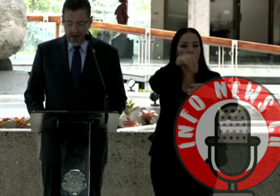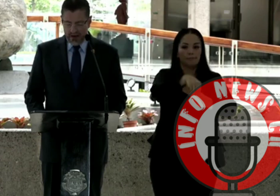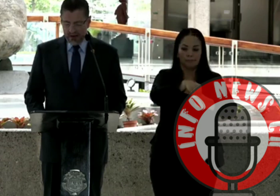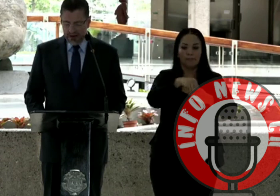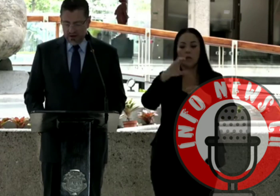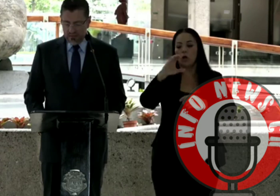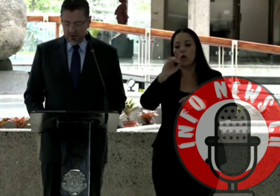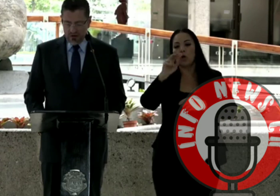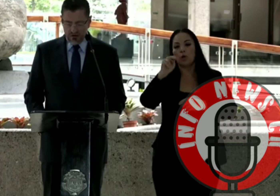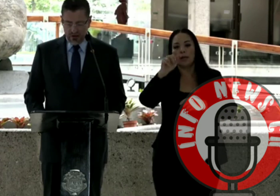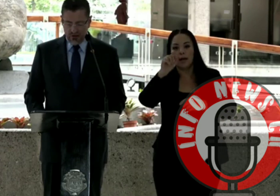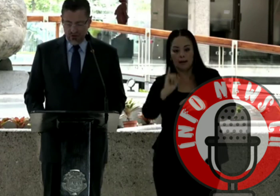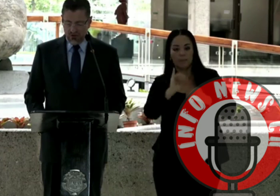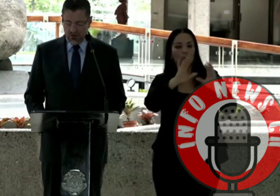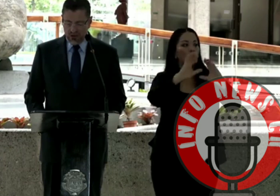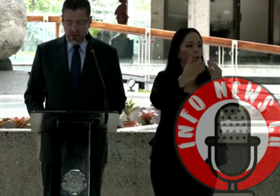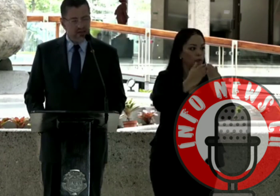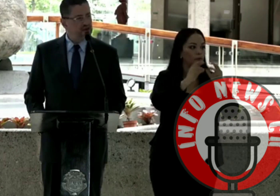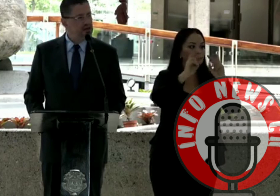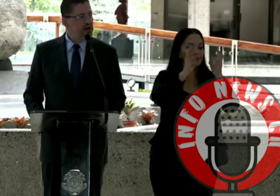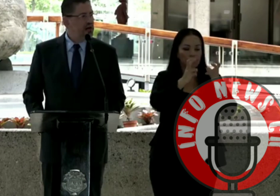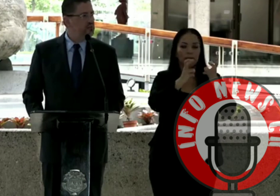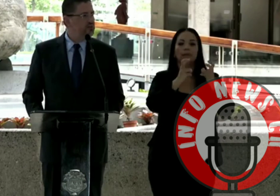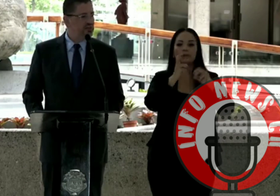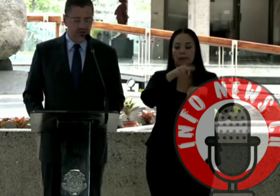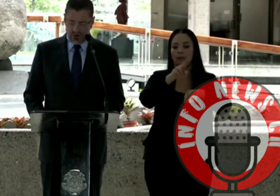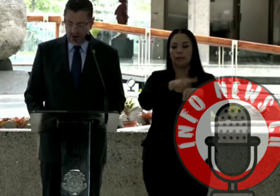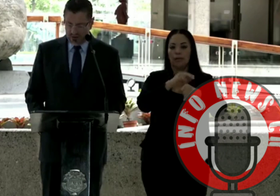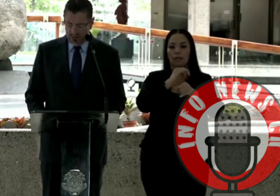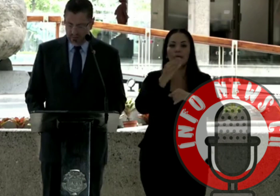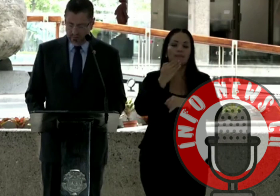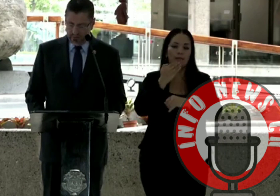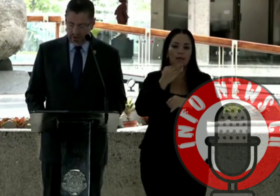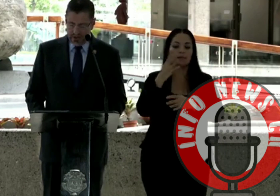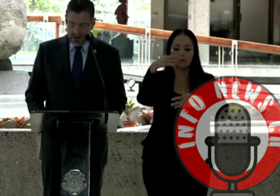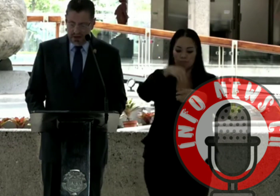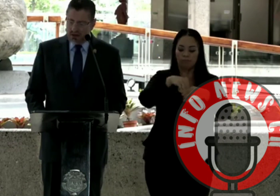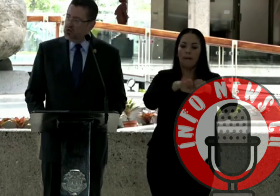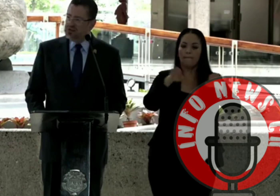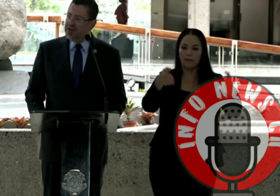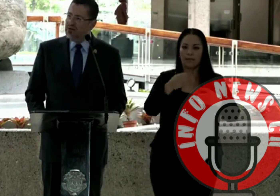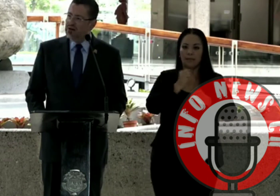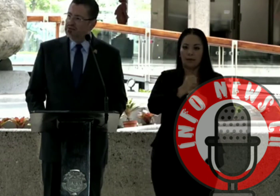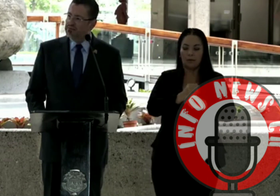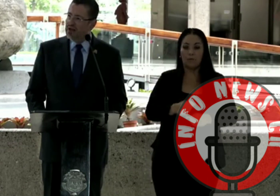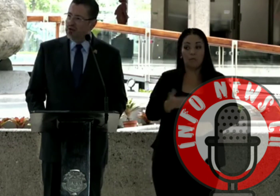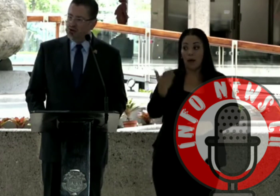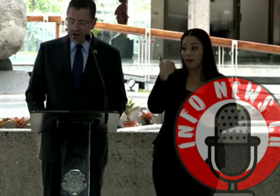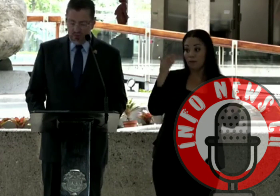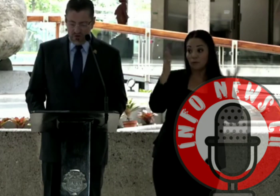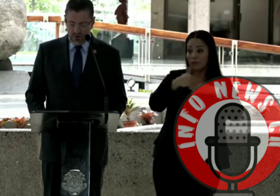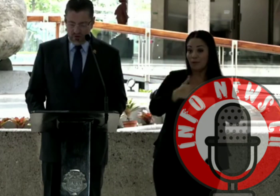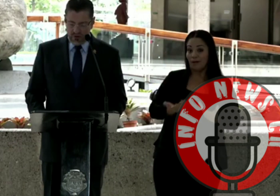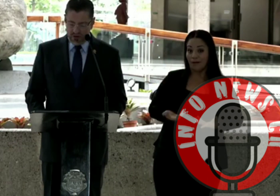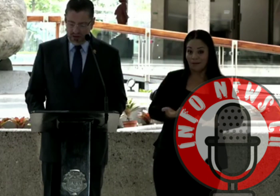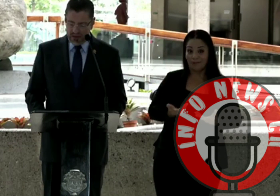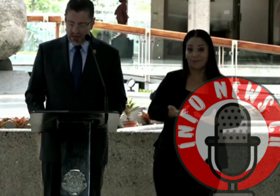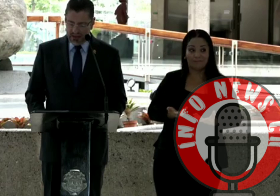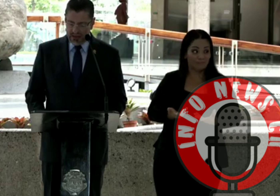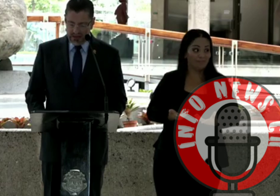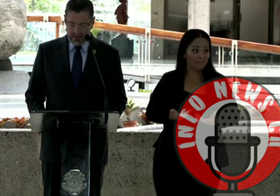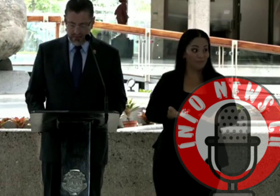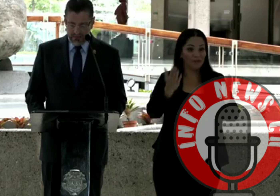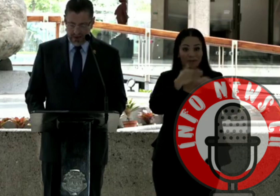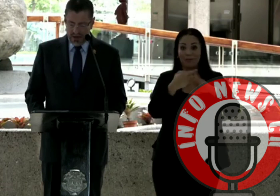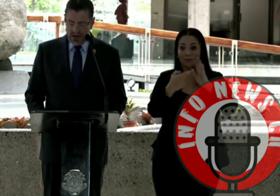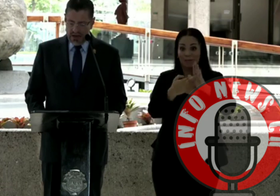la CONAI, la Comisión Nacional de Asuntos Indígenas, a la mesa de trabajo. No estaba el organismo rector en materia